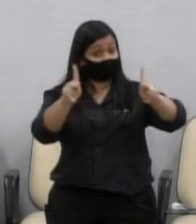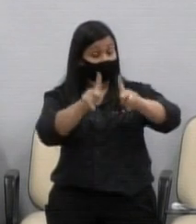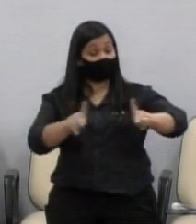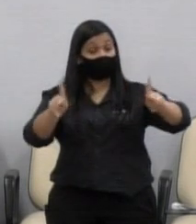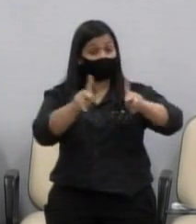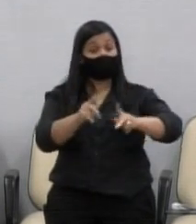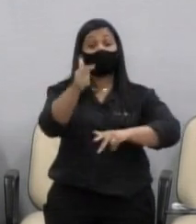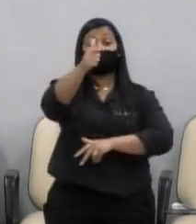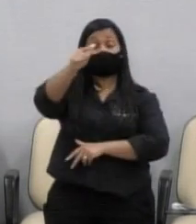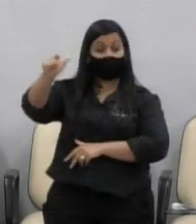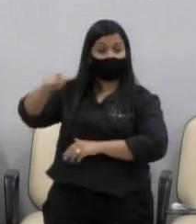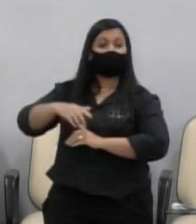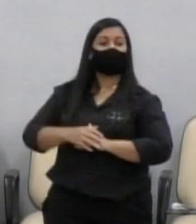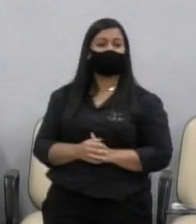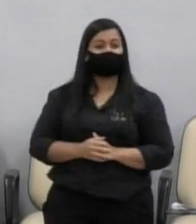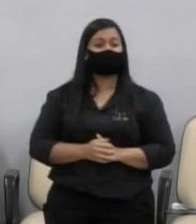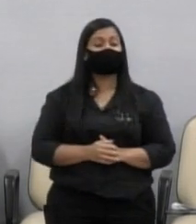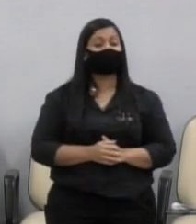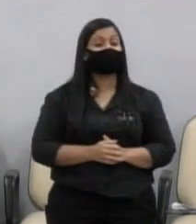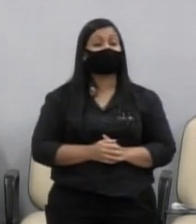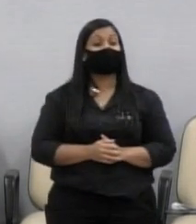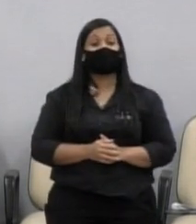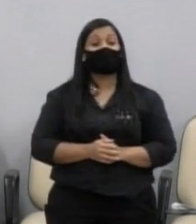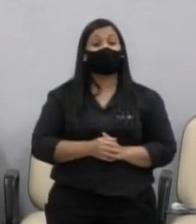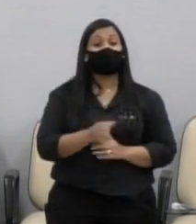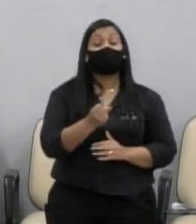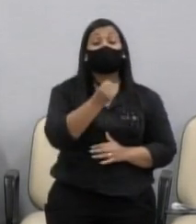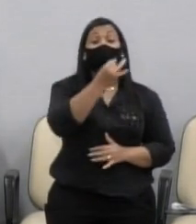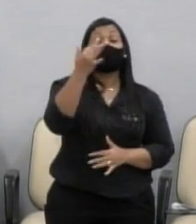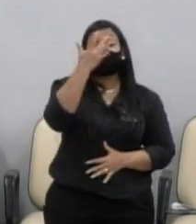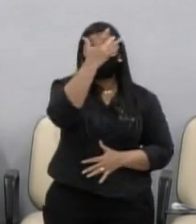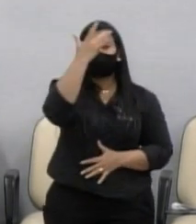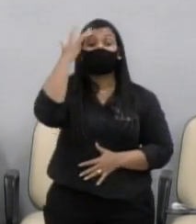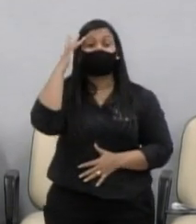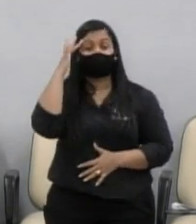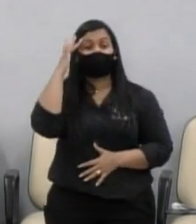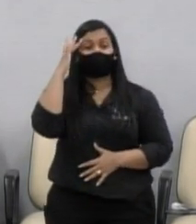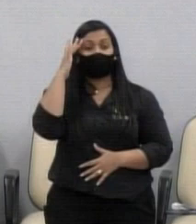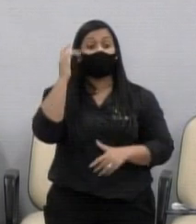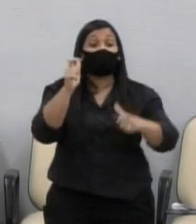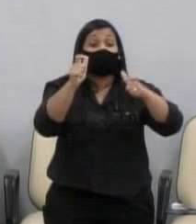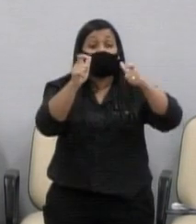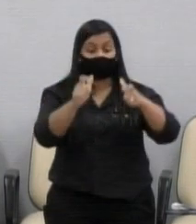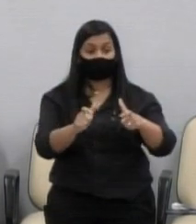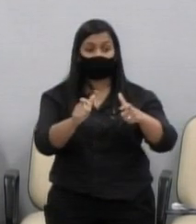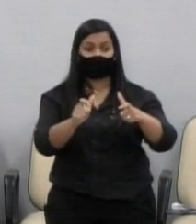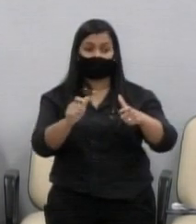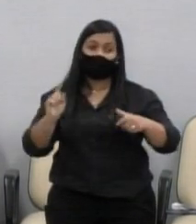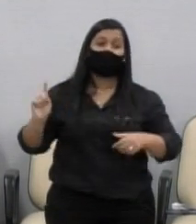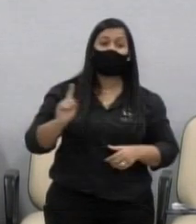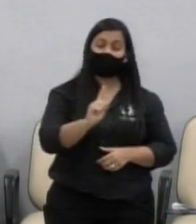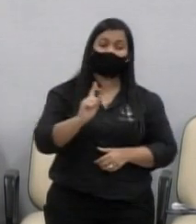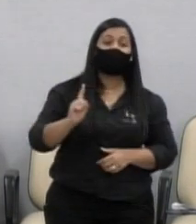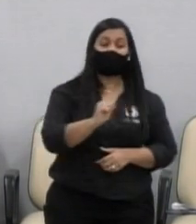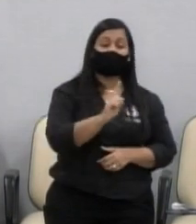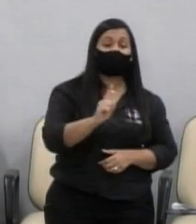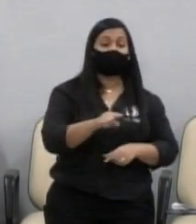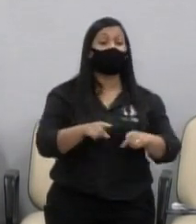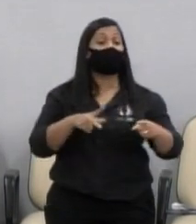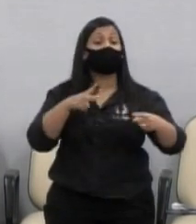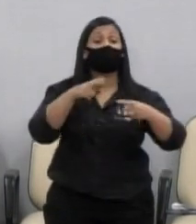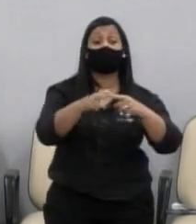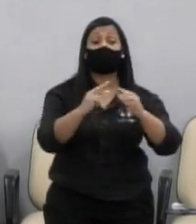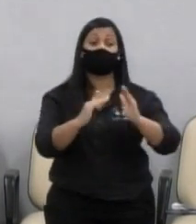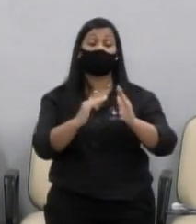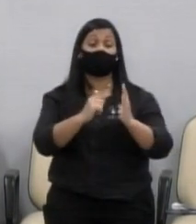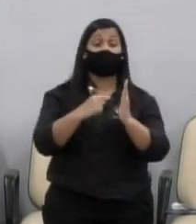comércios, limitar a quantidade de pessoas dentro do local, proibindo a quantidade superior